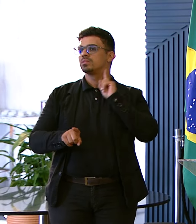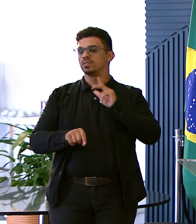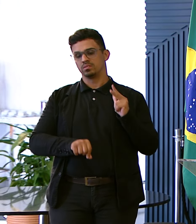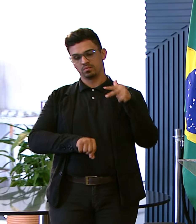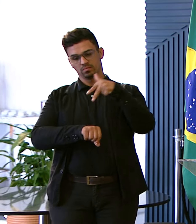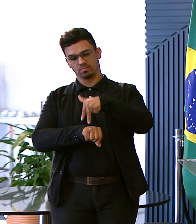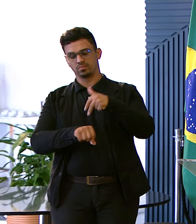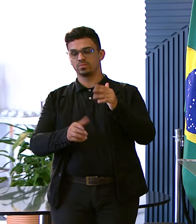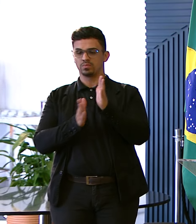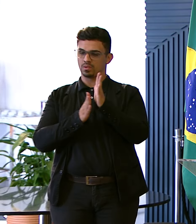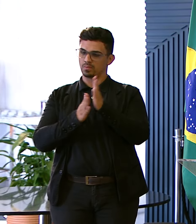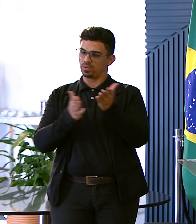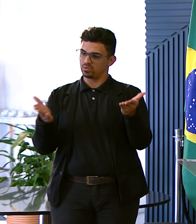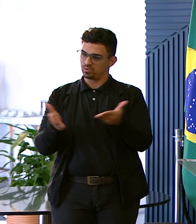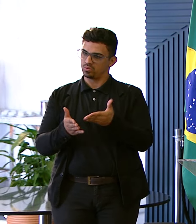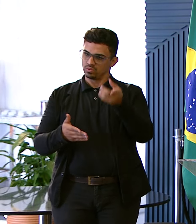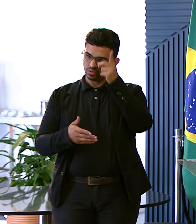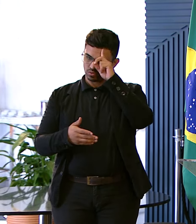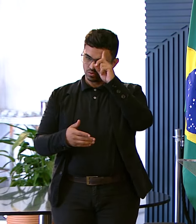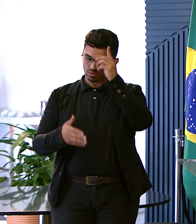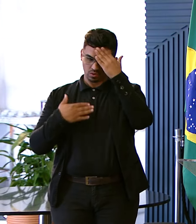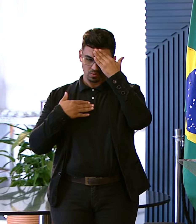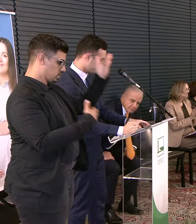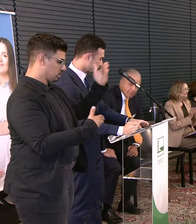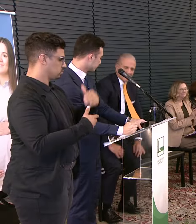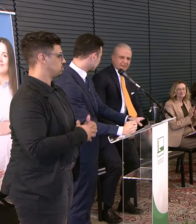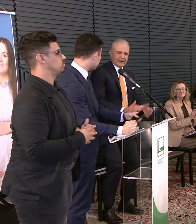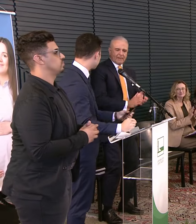De aplaudi-los hoje E todos os dias Muito obrigado